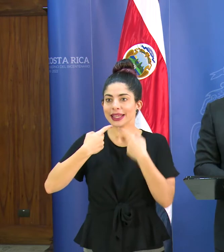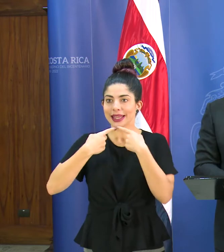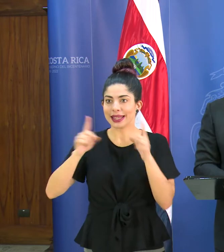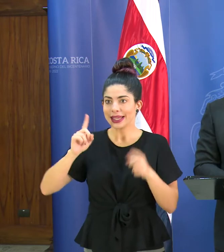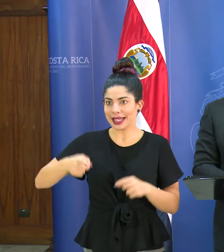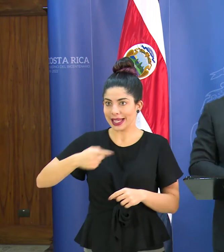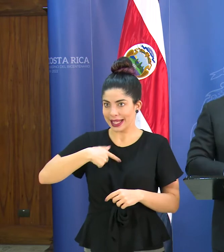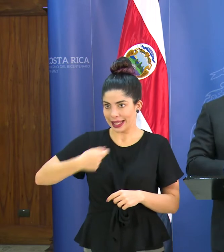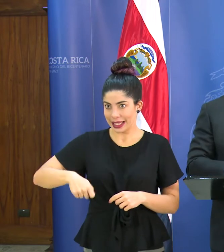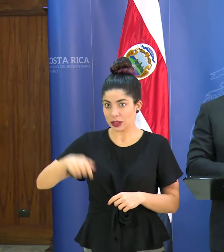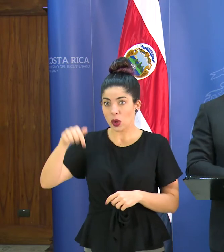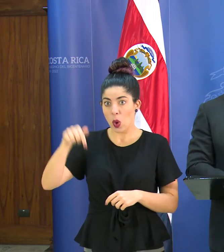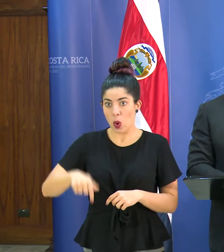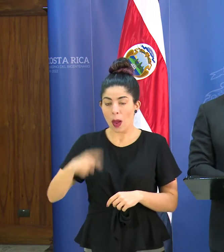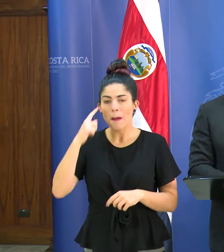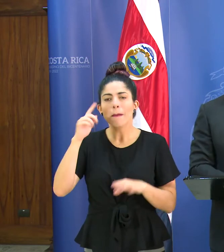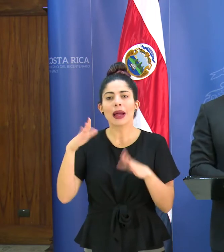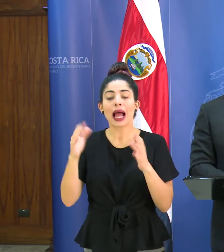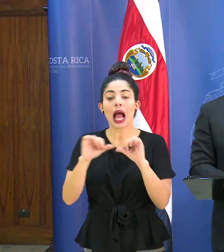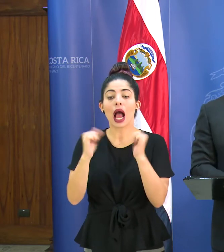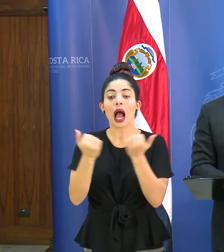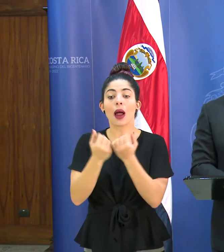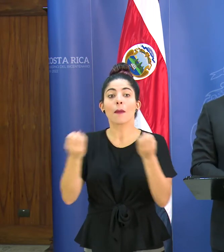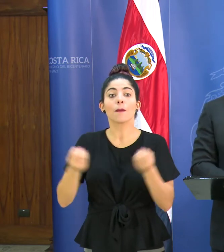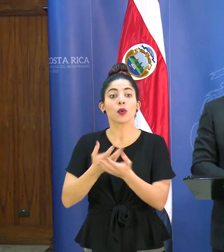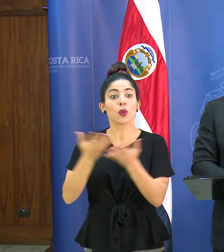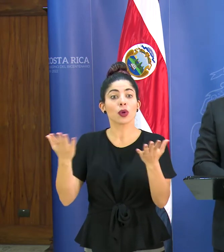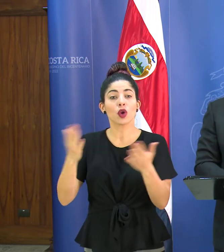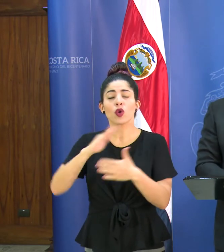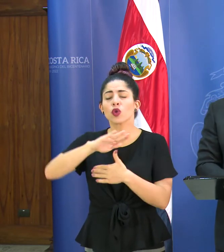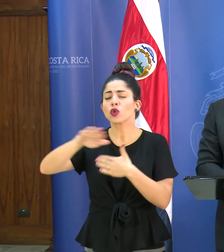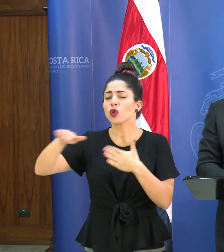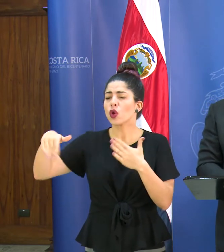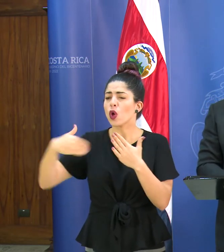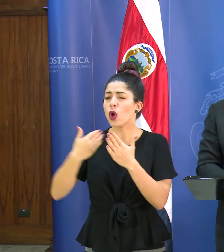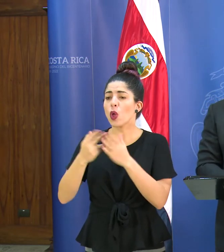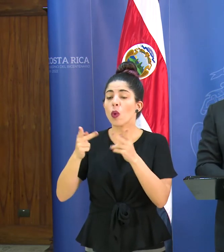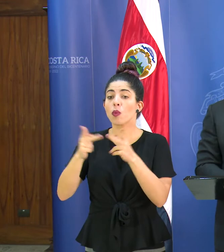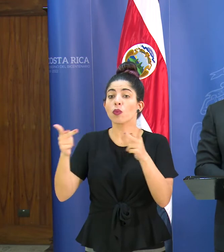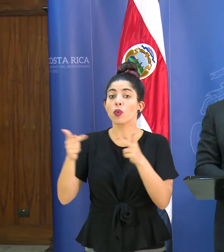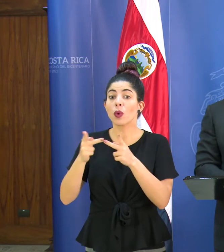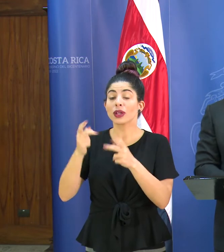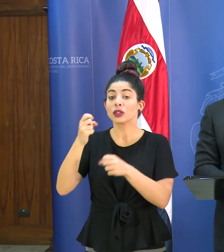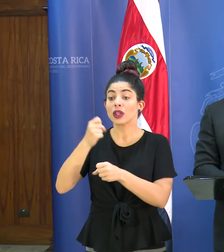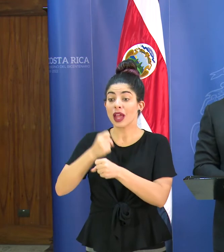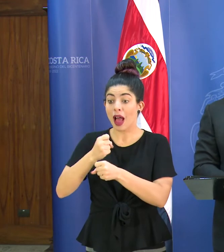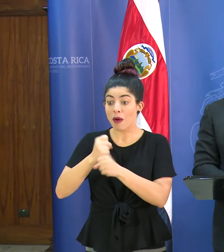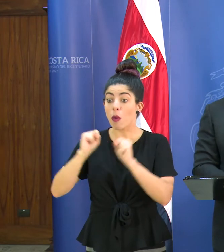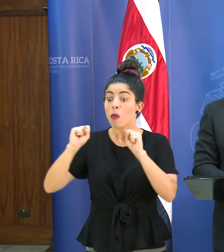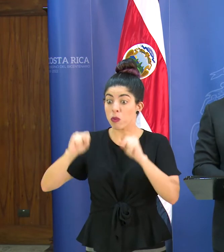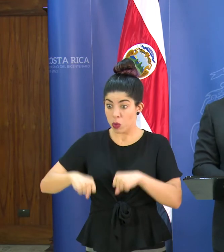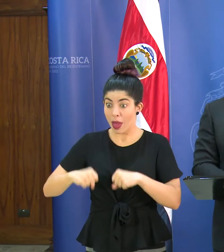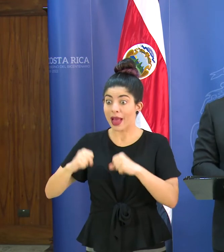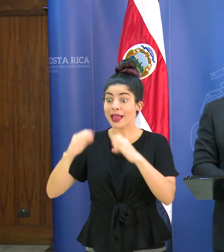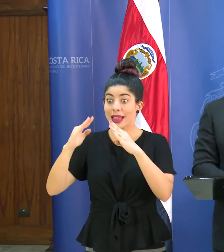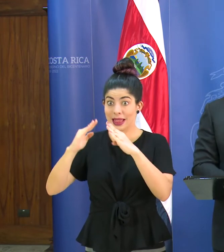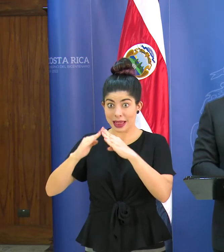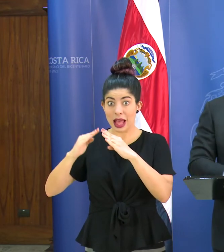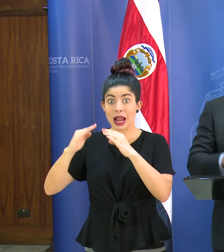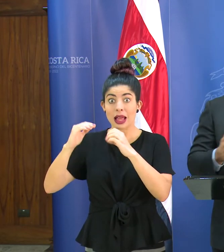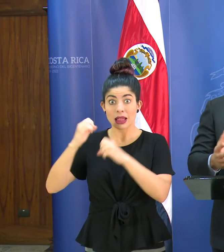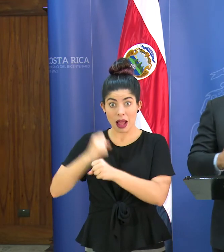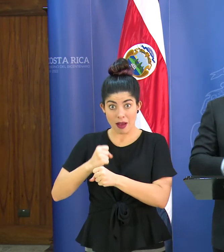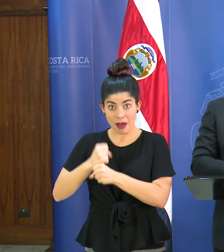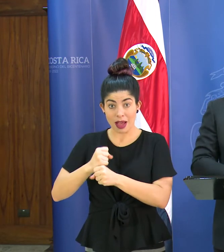día de hoy para que en el sector público todos los puestos de trabajo que son teletrabajables, es